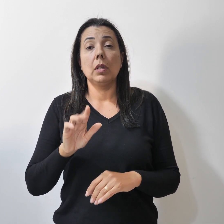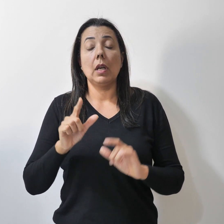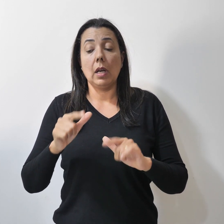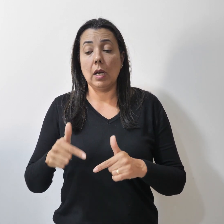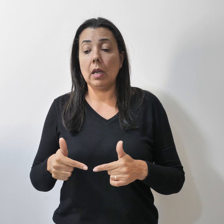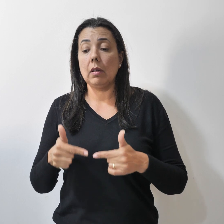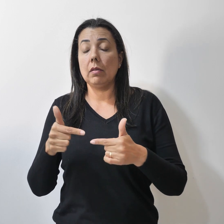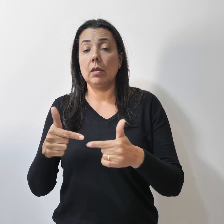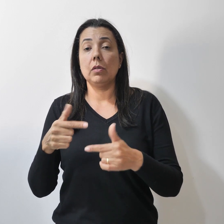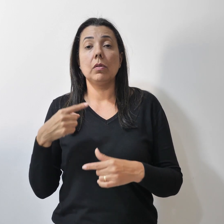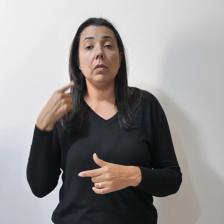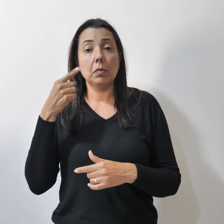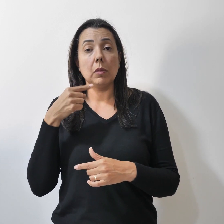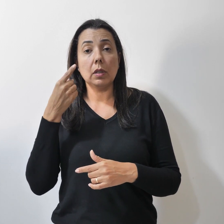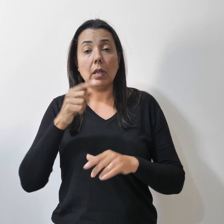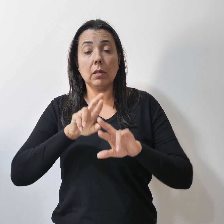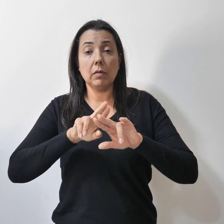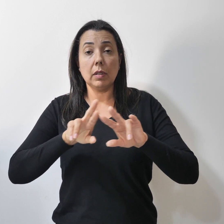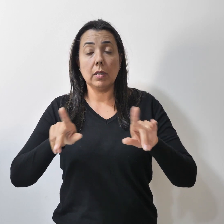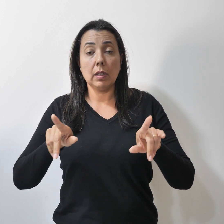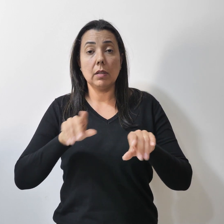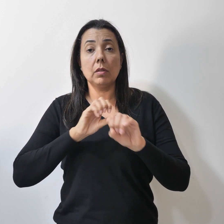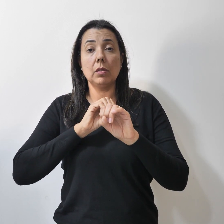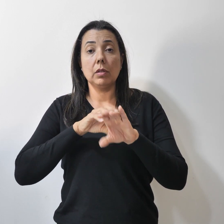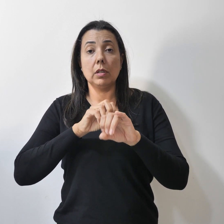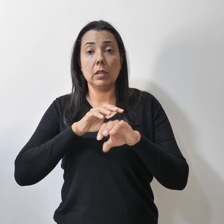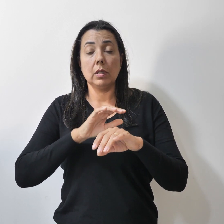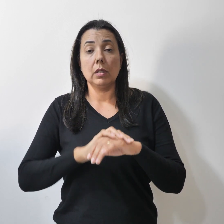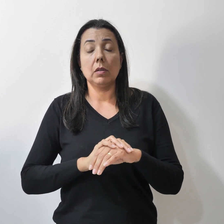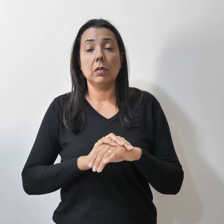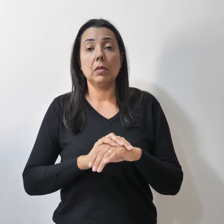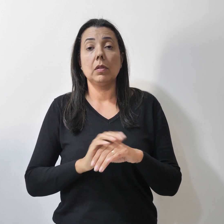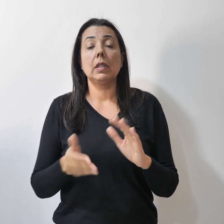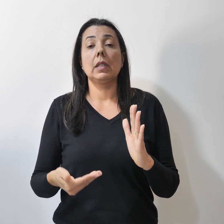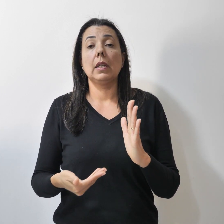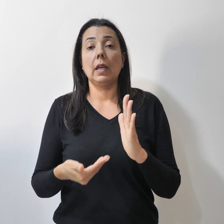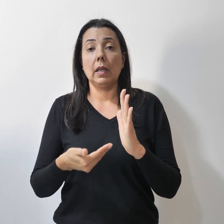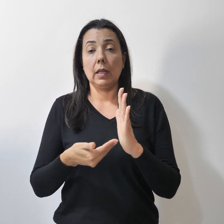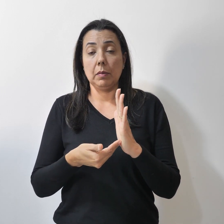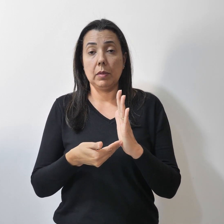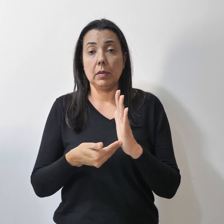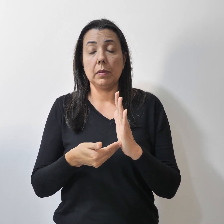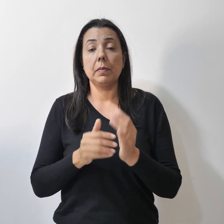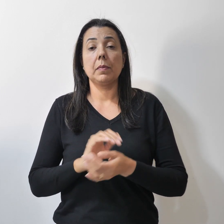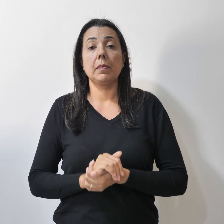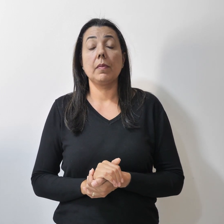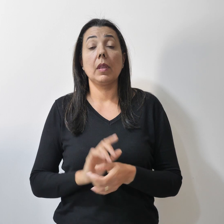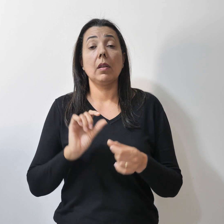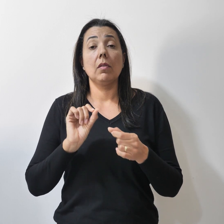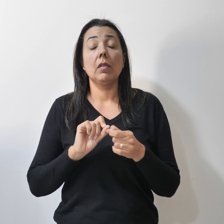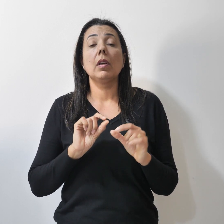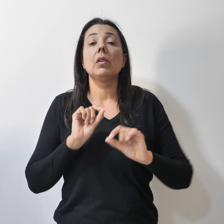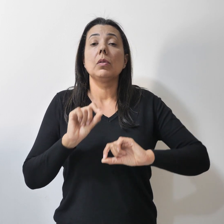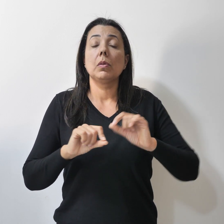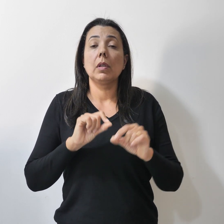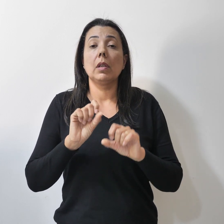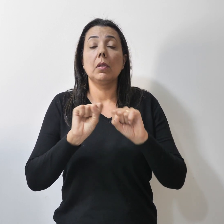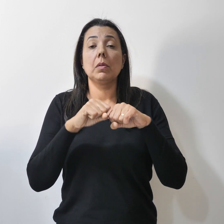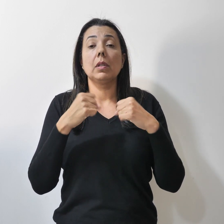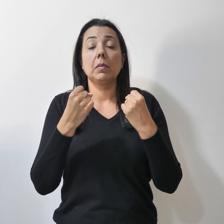Parlamentar Mista da Educação da Câmara dos Deputados realizou um seminário sobre